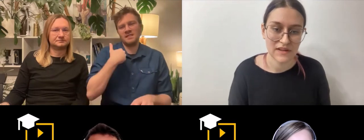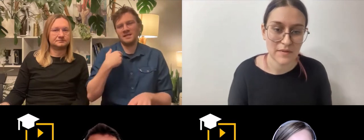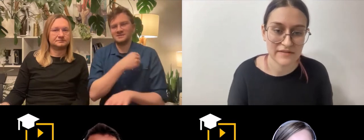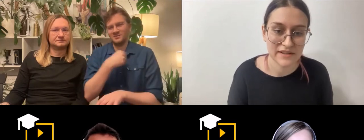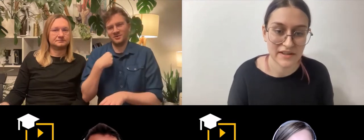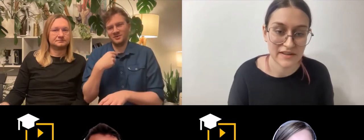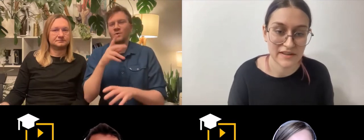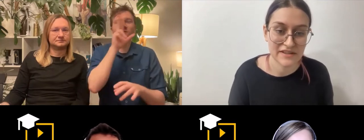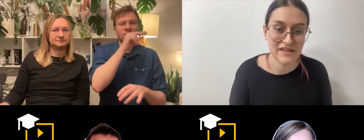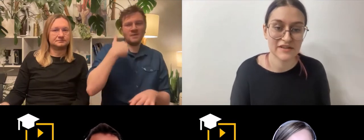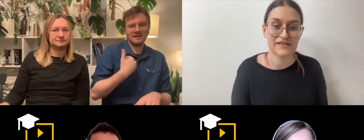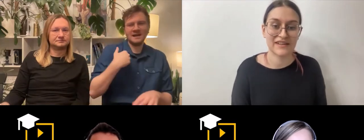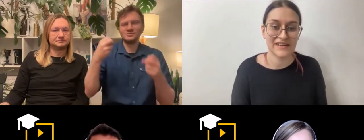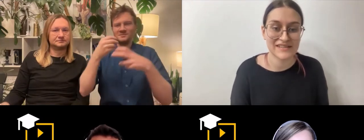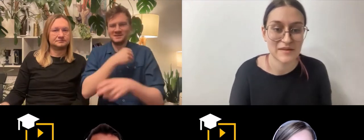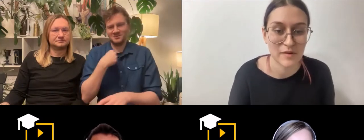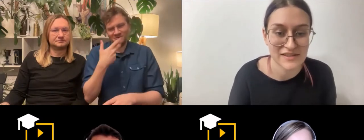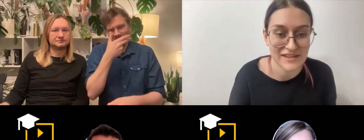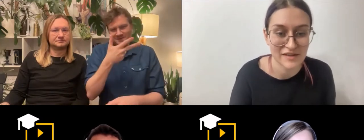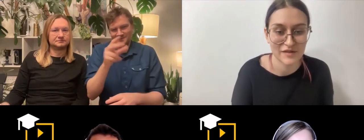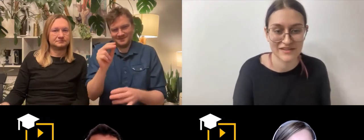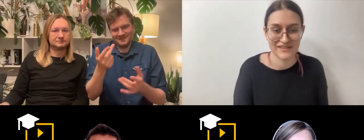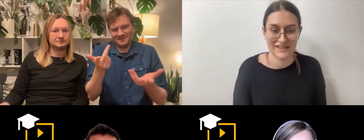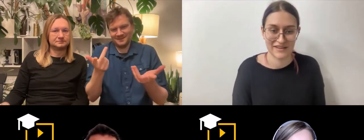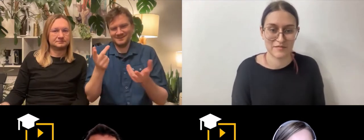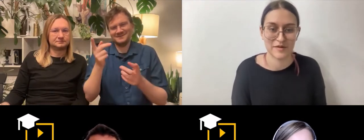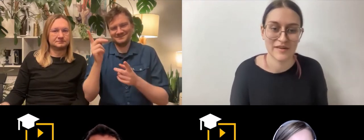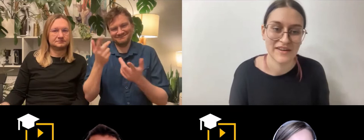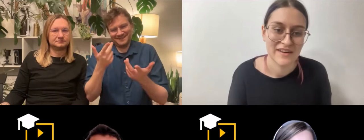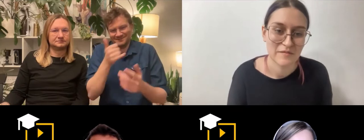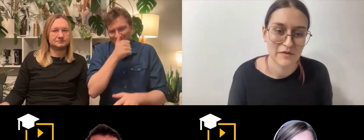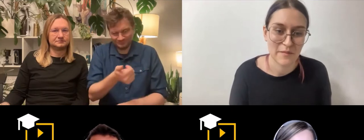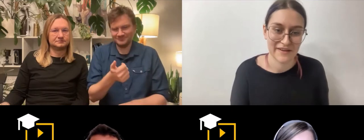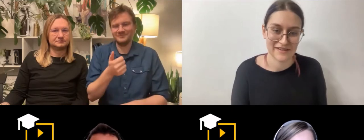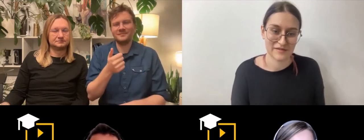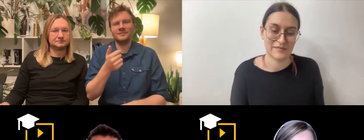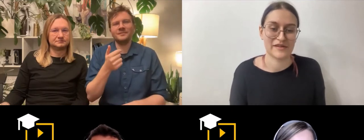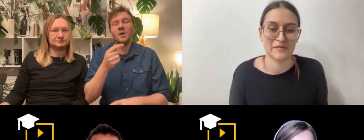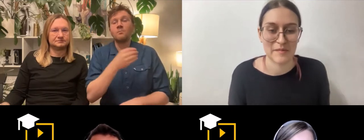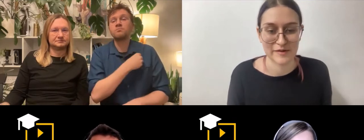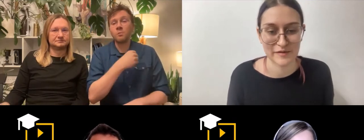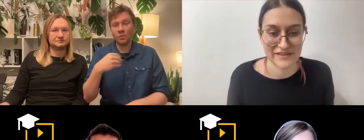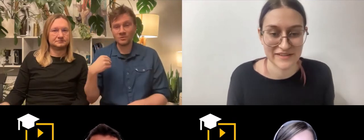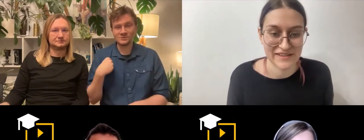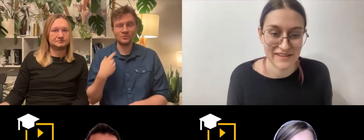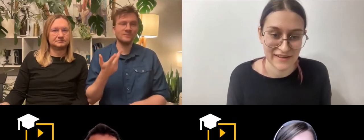Naprawdę nie. Jeżeli to jest angielski i polski, no to wtedy nie, no bo mówią po angielsku napisy po polsku, więc wtedy się nie da.